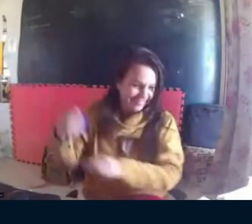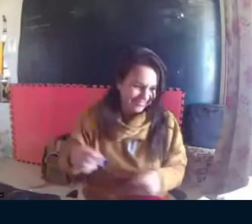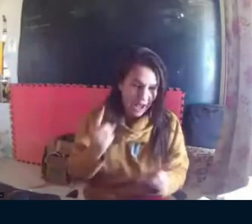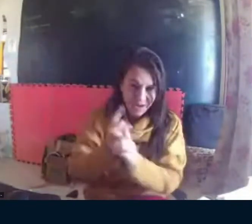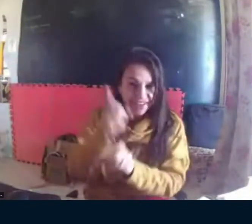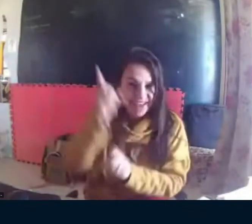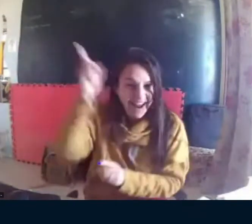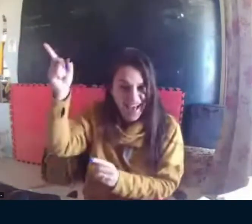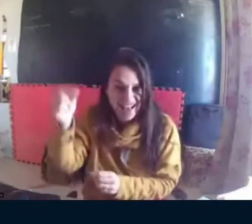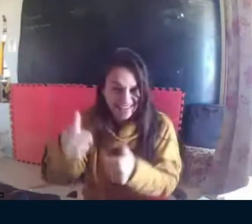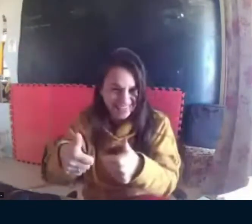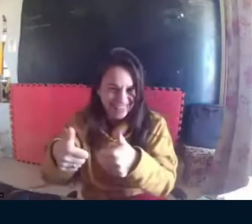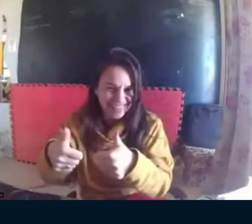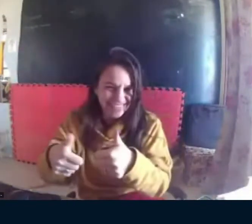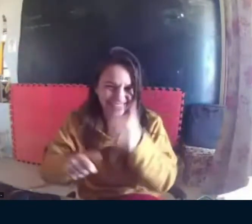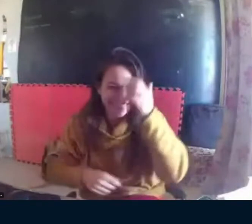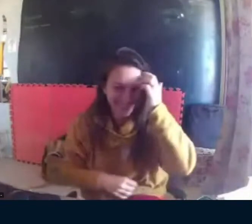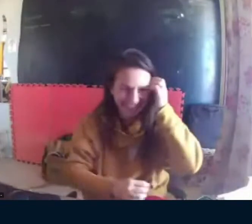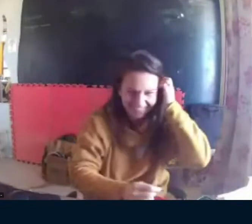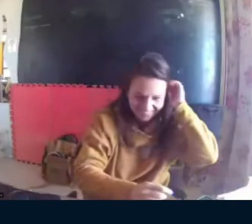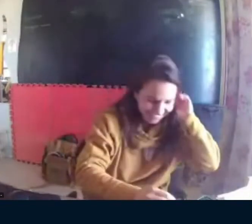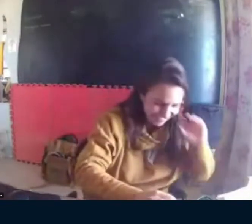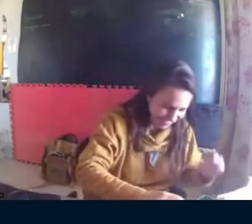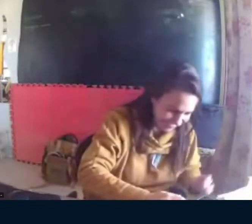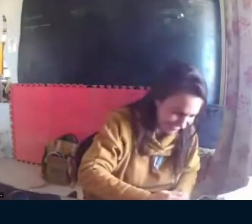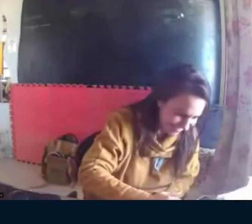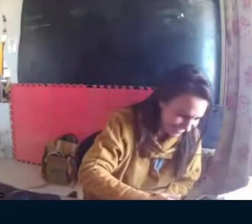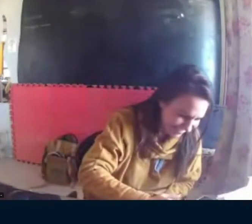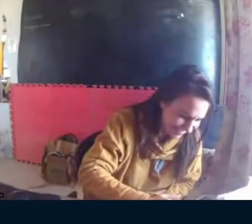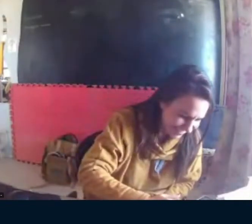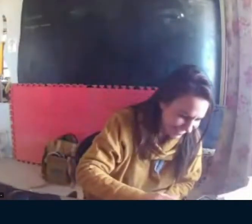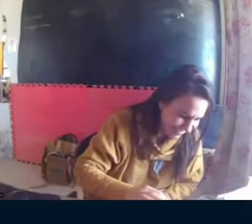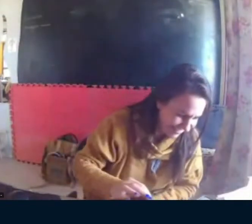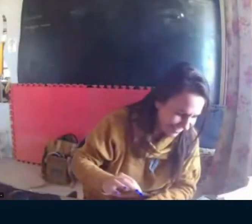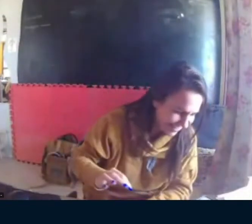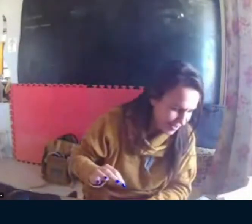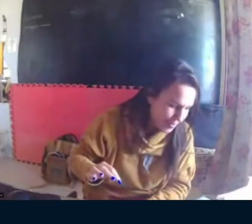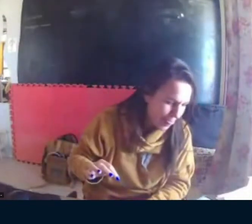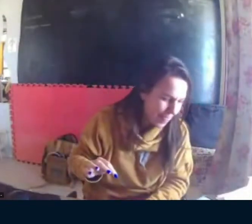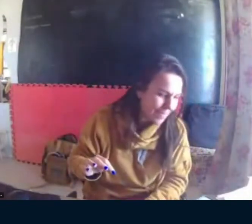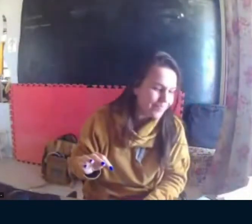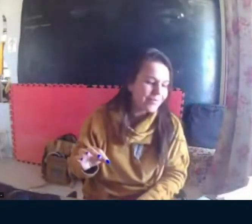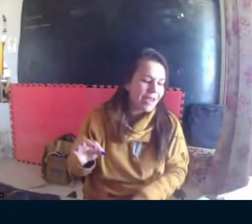é bem emocionante, no futuro vou me organizar para ir, mas eu vou falar muito bem, inclusive, desse evento.